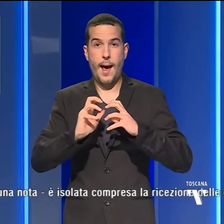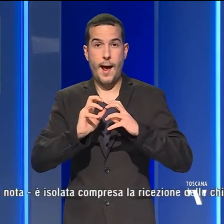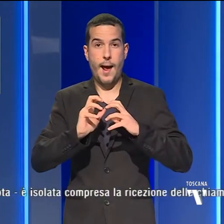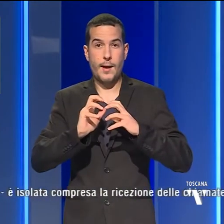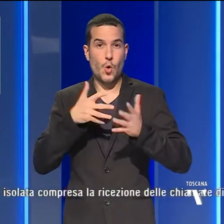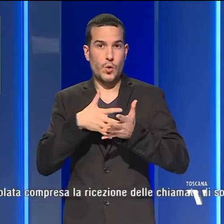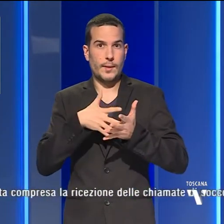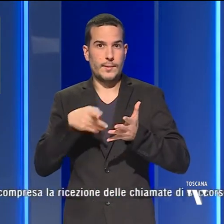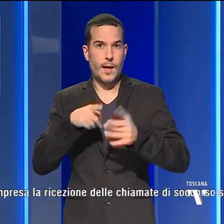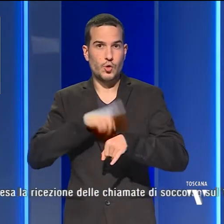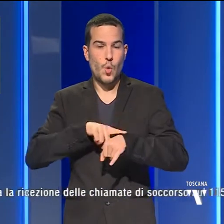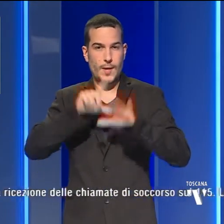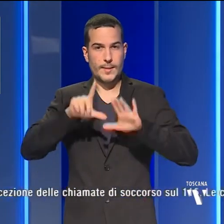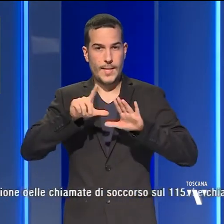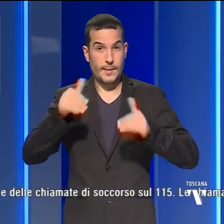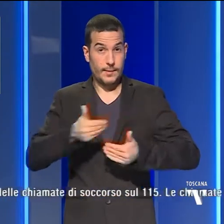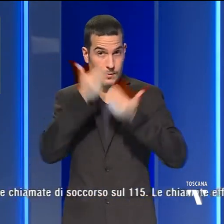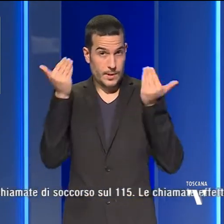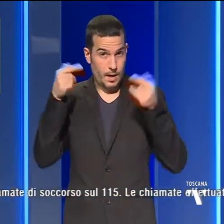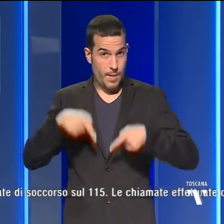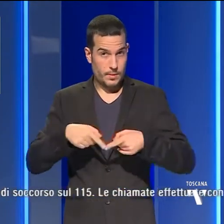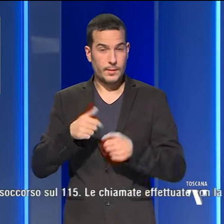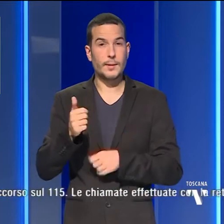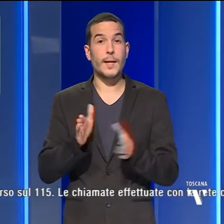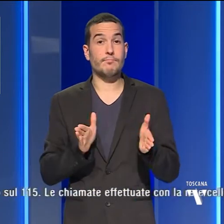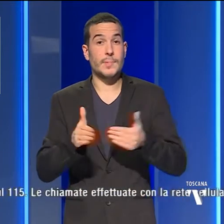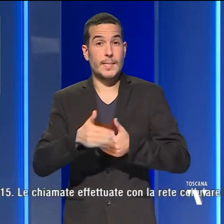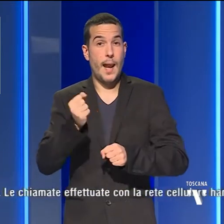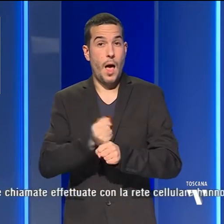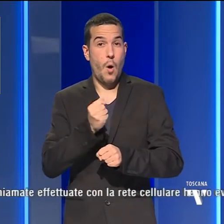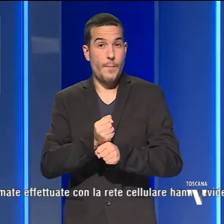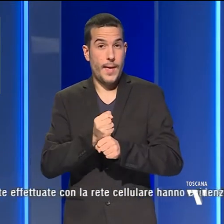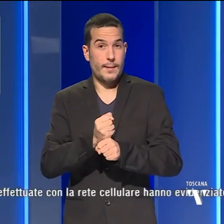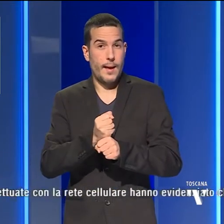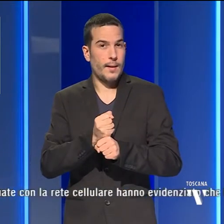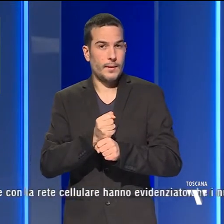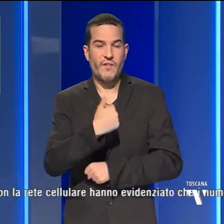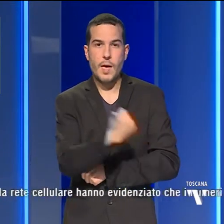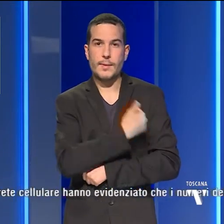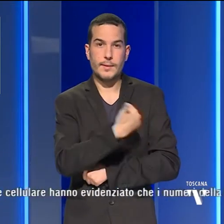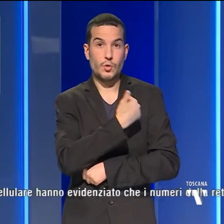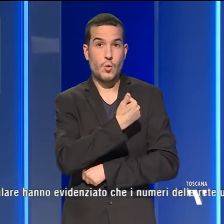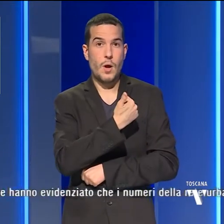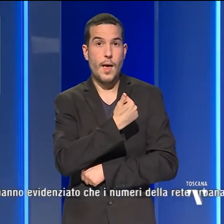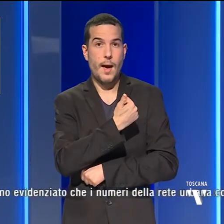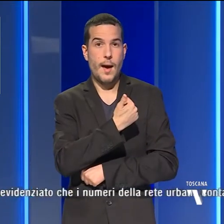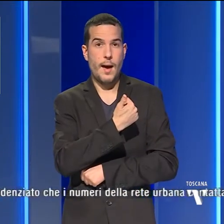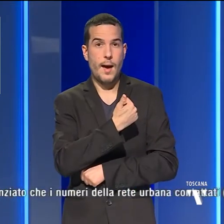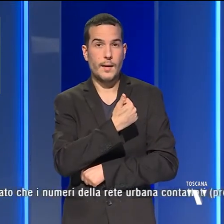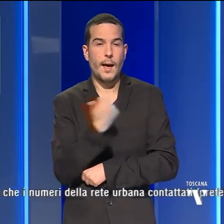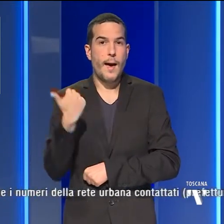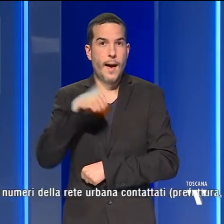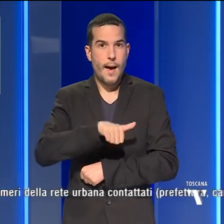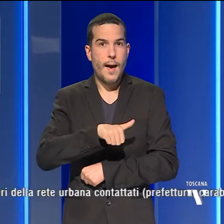intorno alle 7. La sala operativa del comando è isolata, compresa la ricezione delle